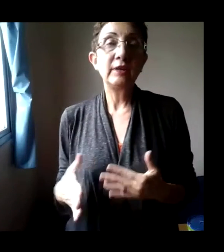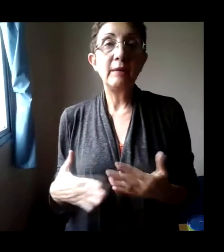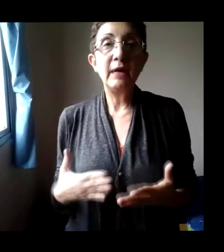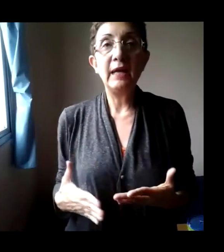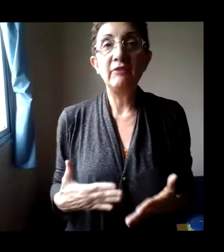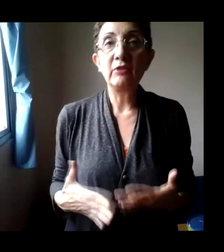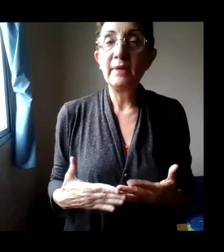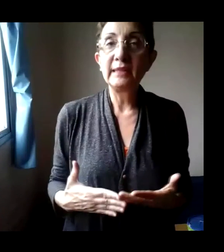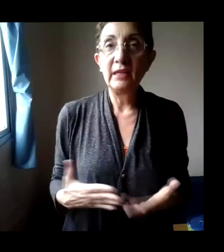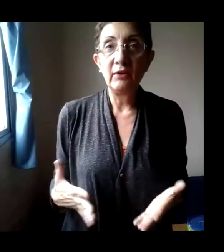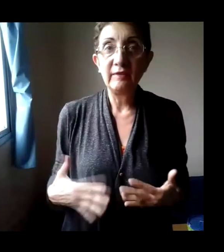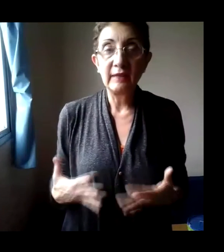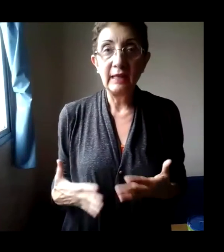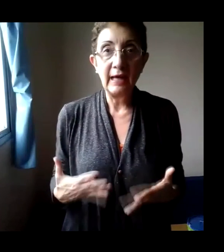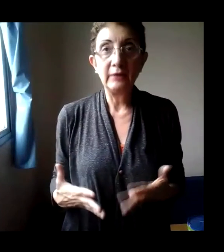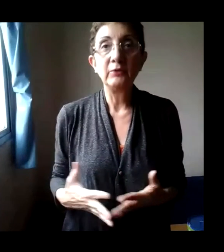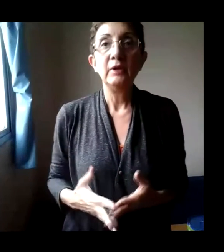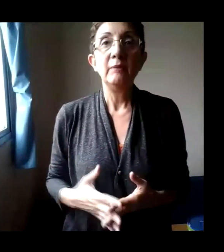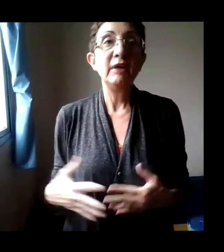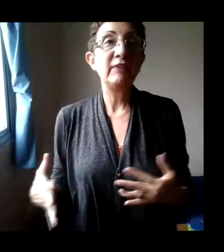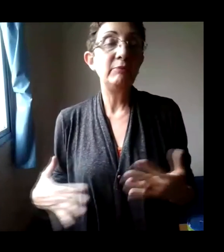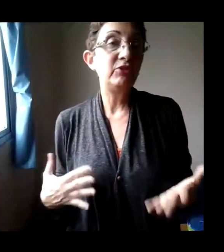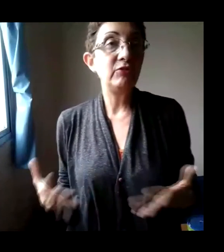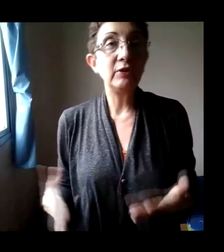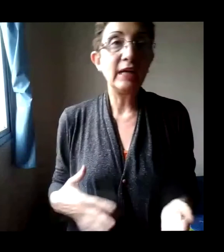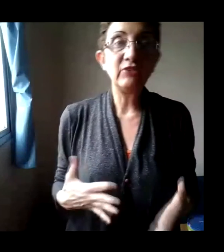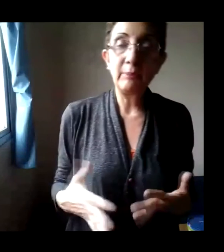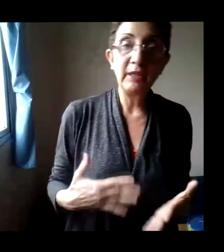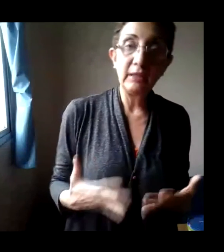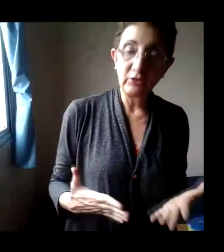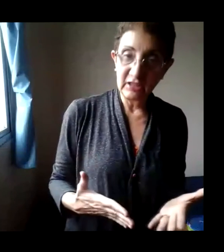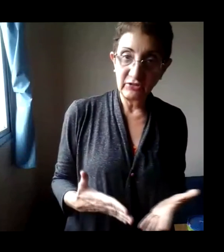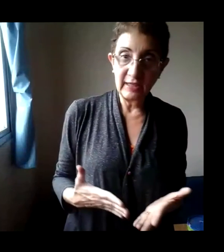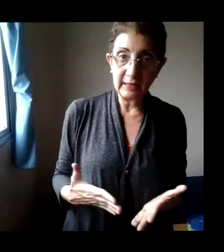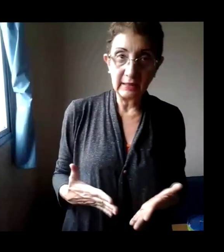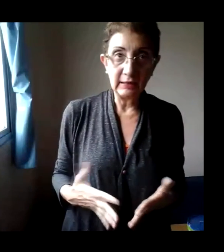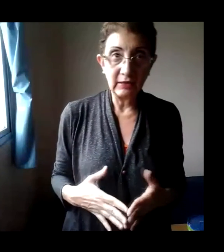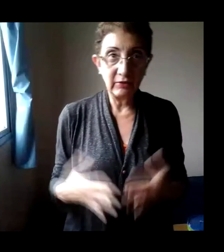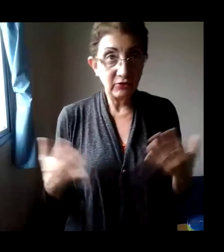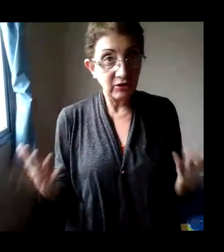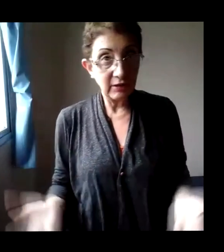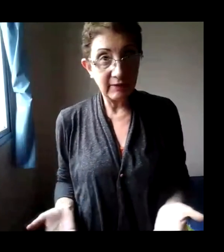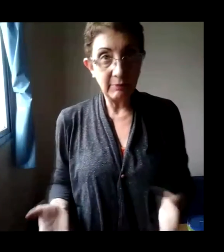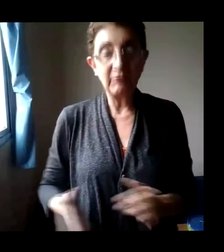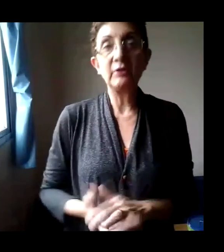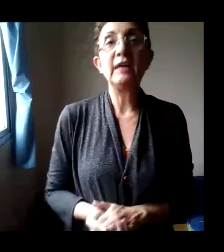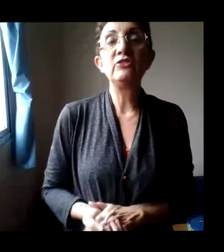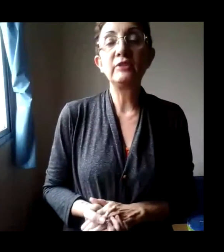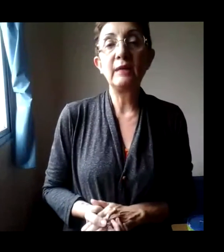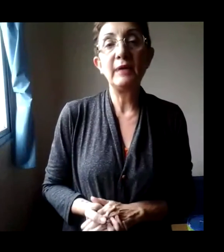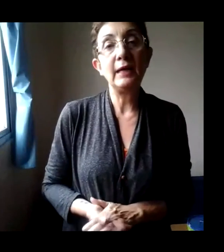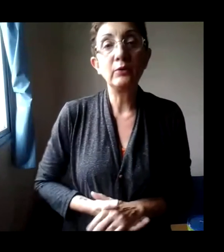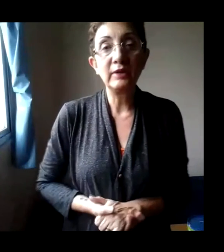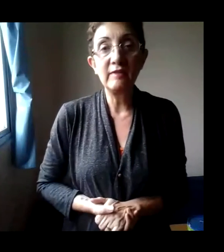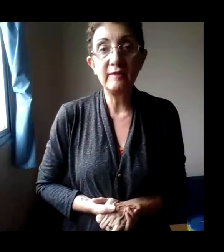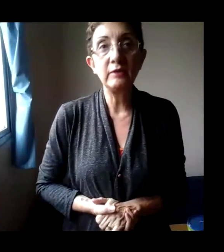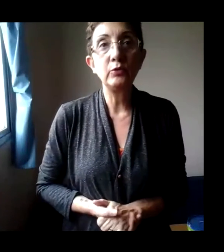trabalhava com material reciclado, mas sempre tive vontade de aprender outras técnicas e tinha sempre vontade de trabalhar com tecido,